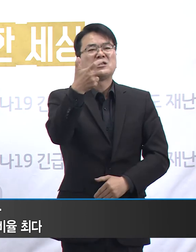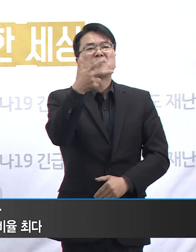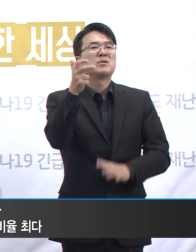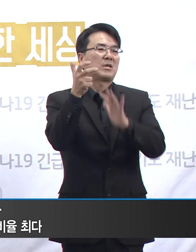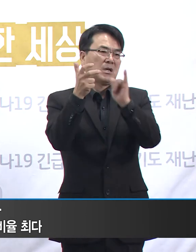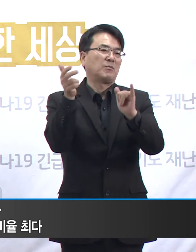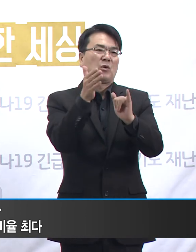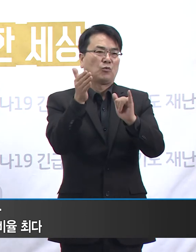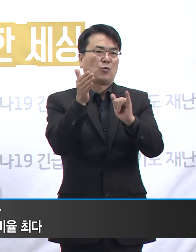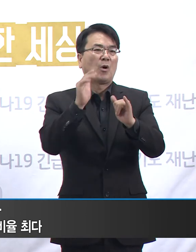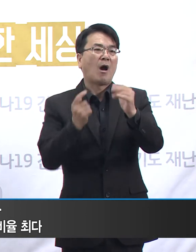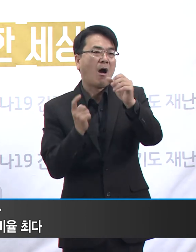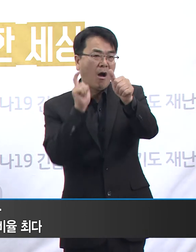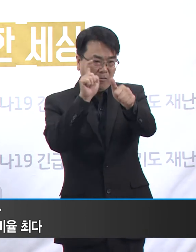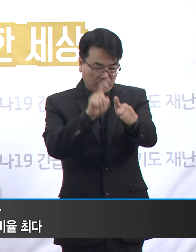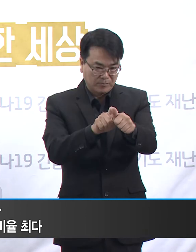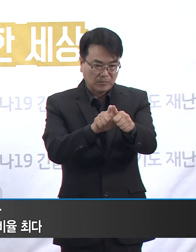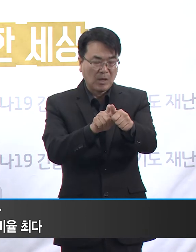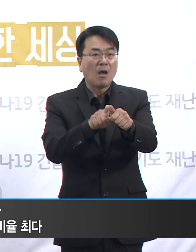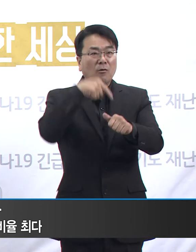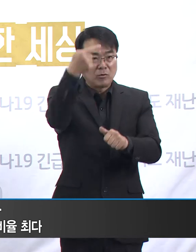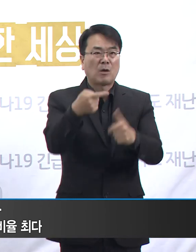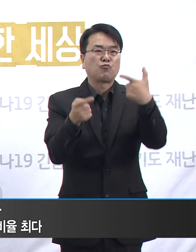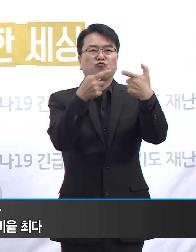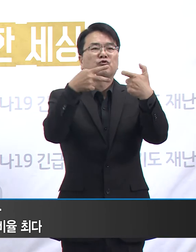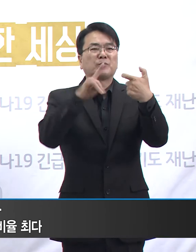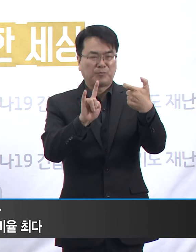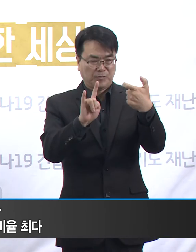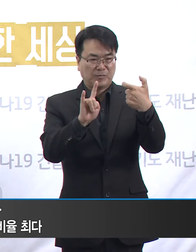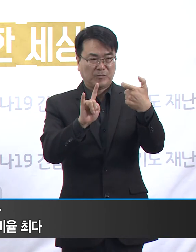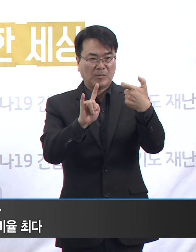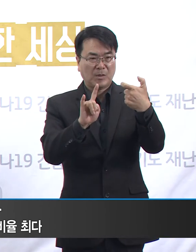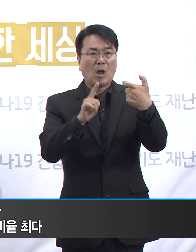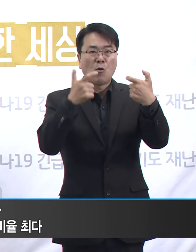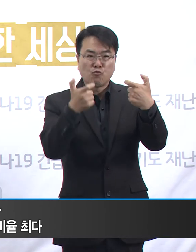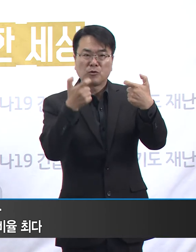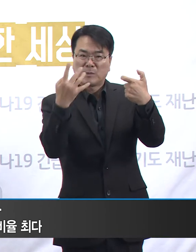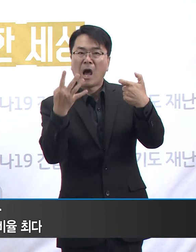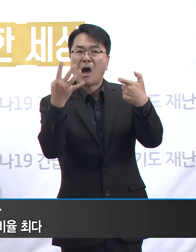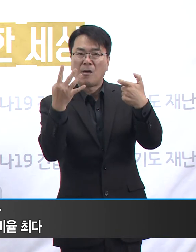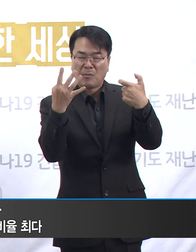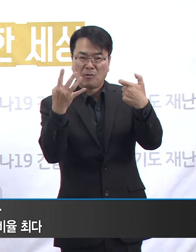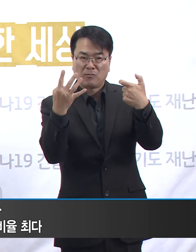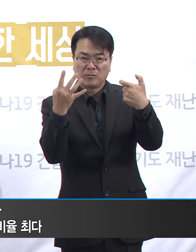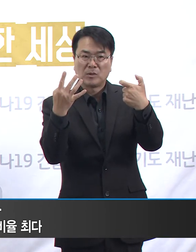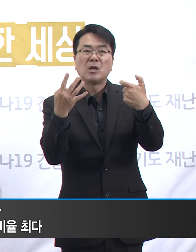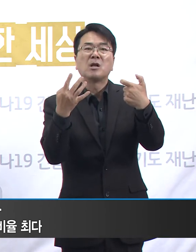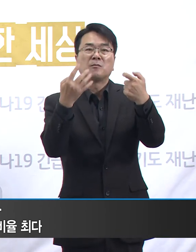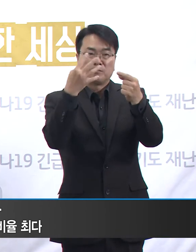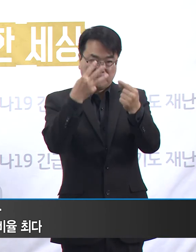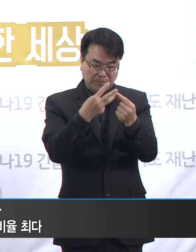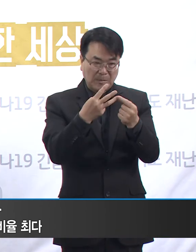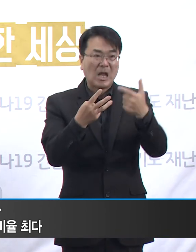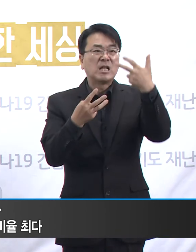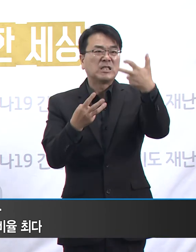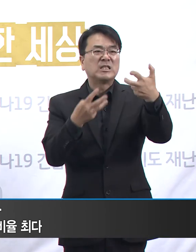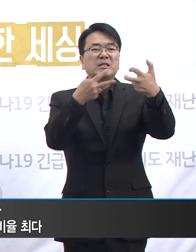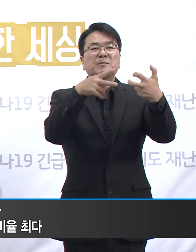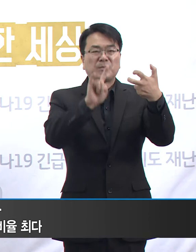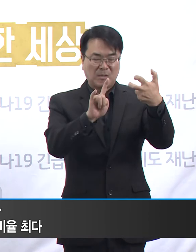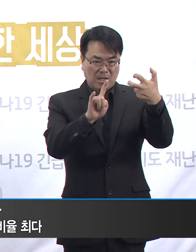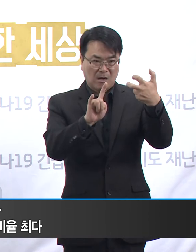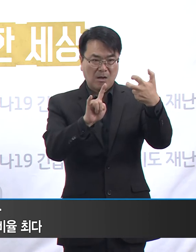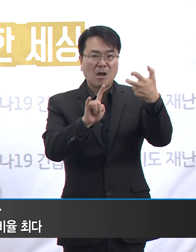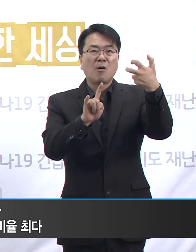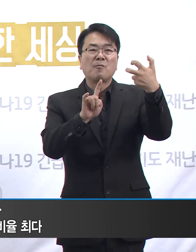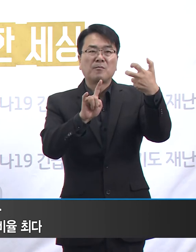번째는 60대입니다. 인구 10만 명당 64.74명이고 세 번째는 70대로 인구